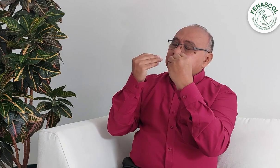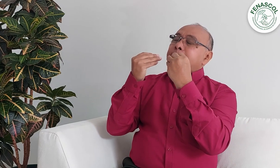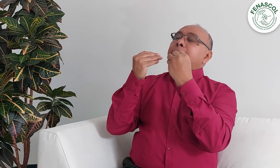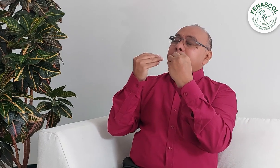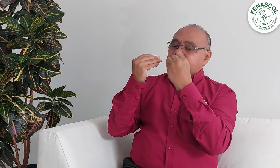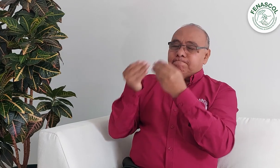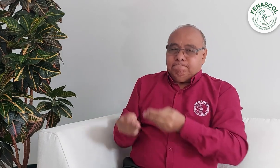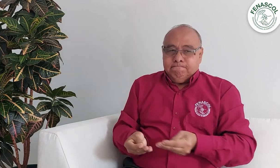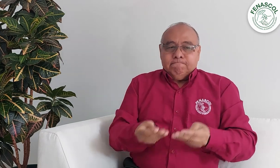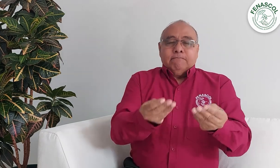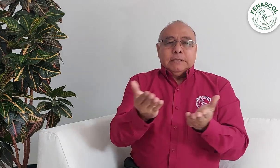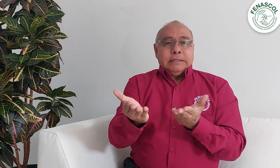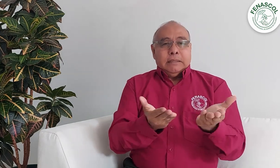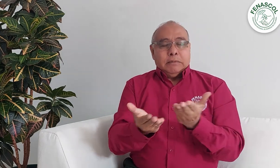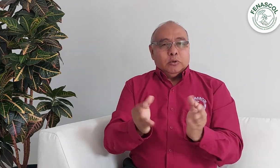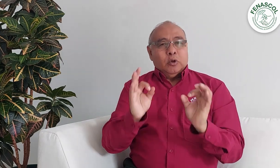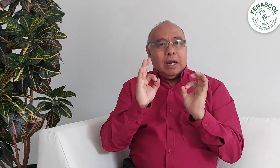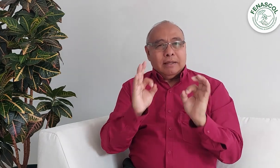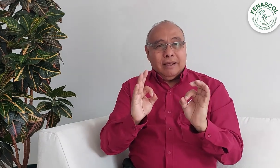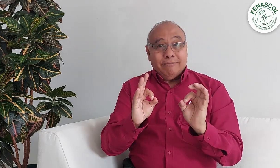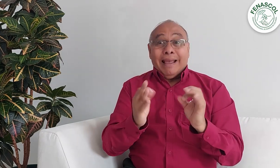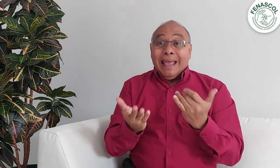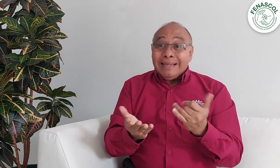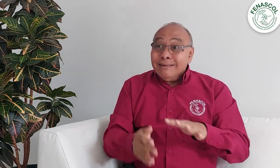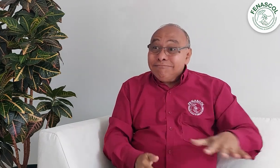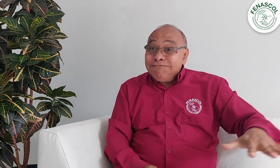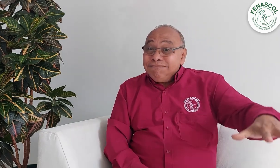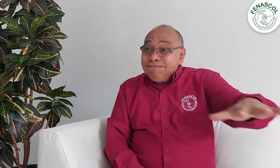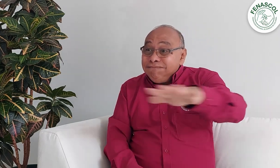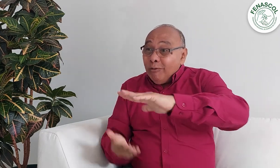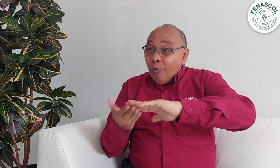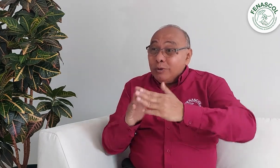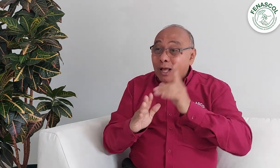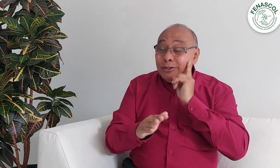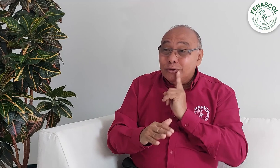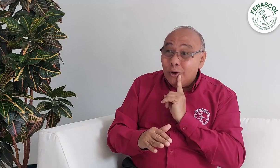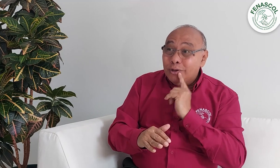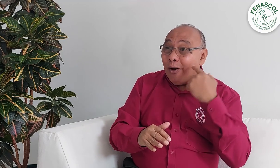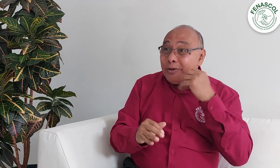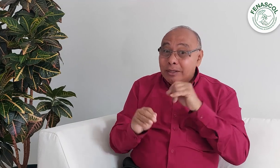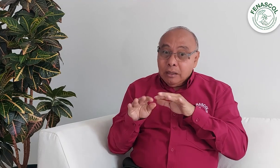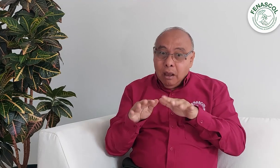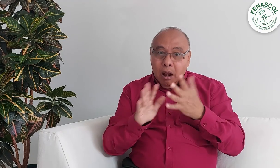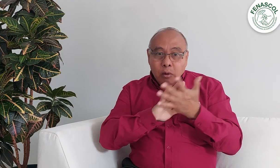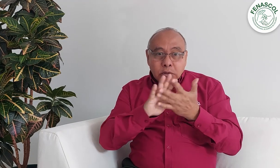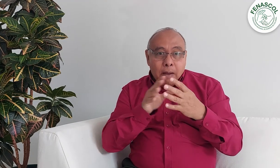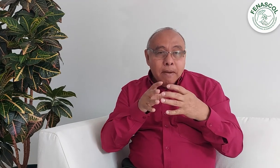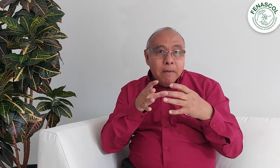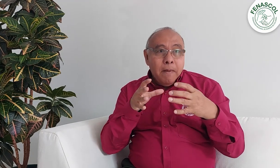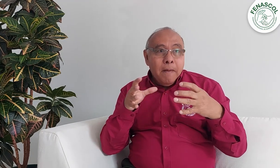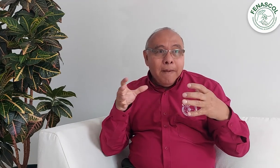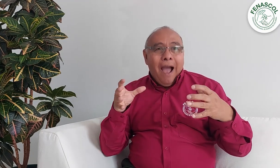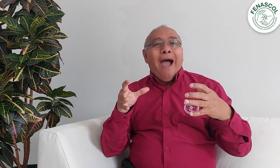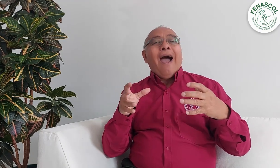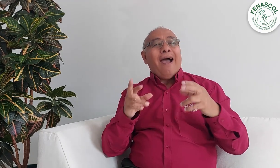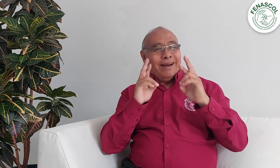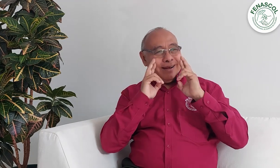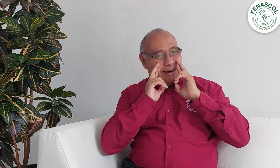ende, la comunidad sorda se empodera de su lengua y así genera reconocimiento y conciencia para la protección, salvaguarda y